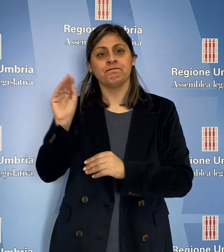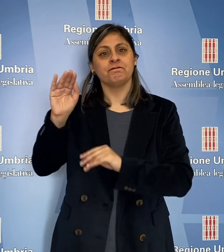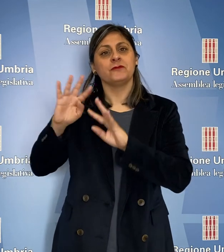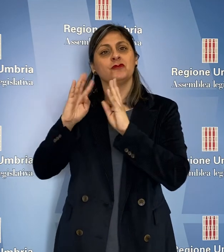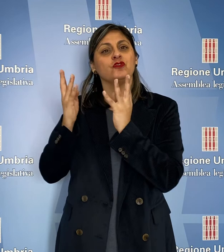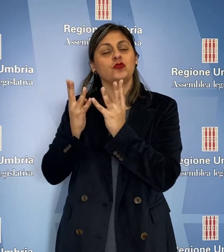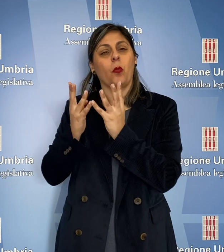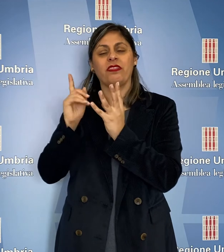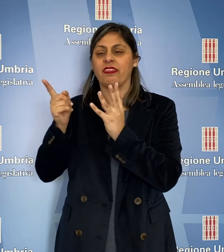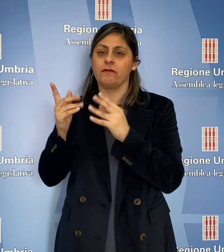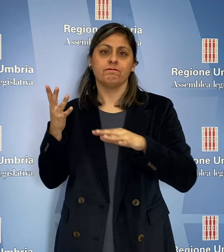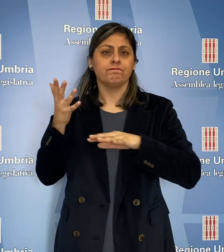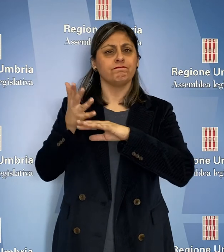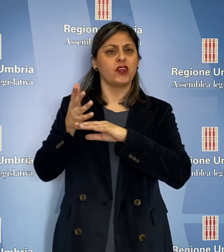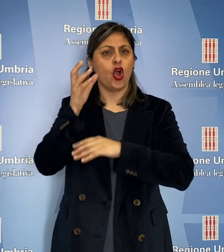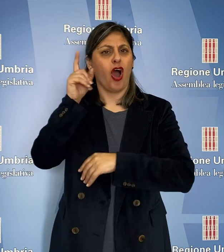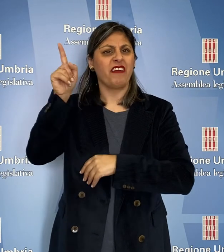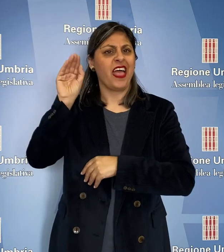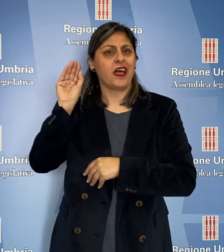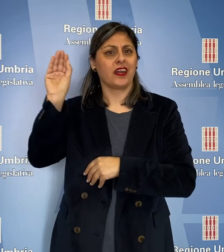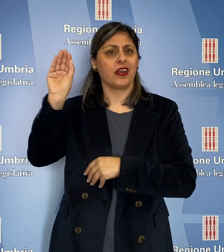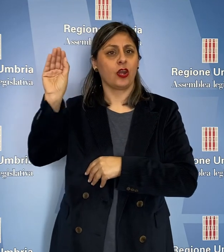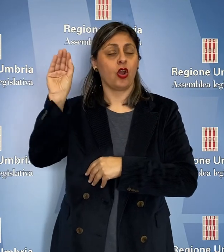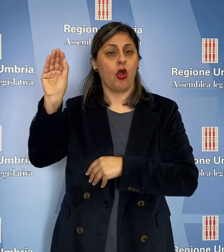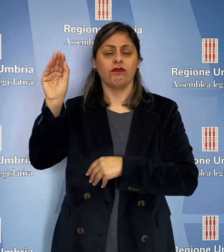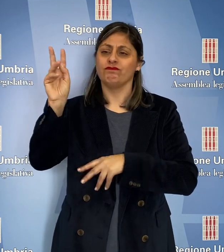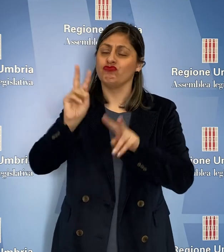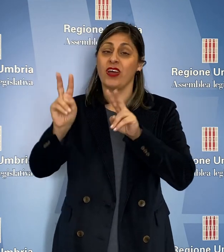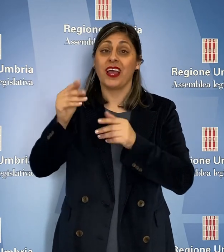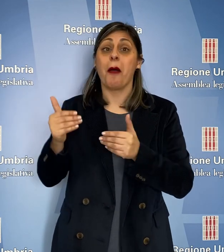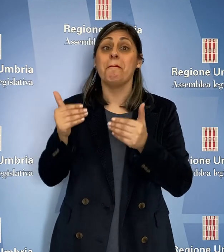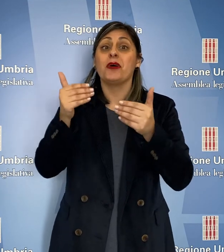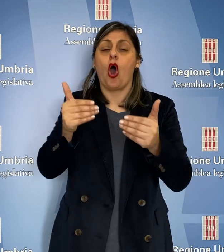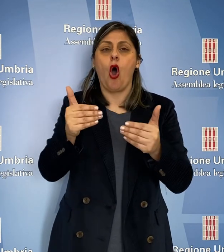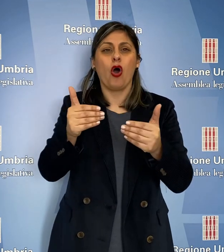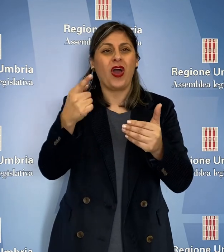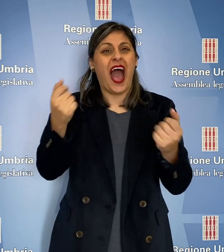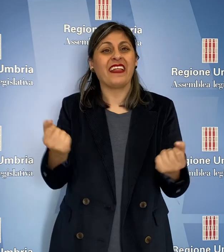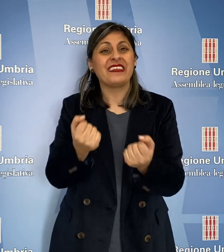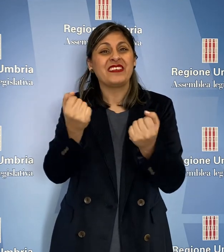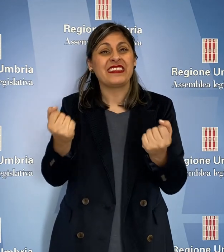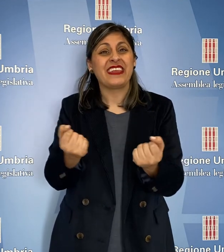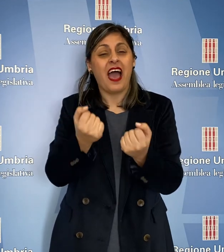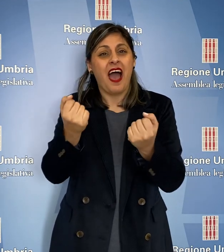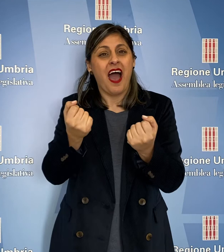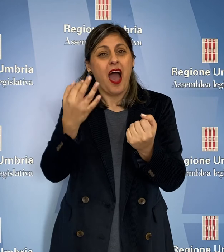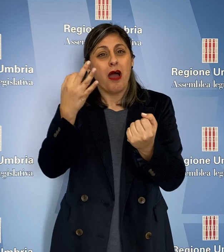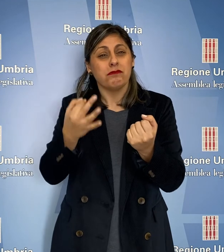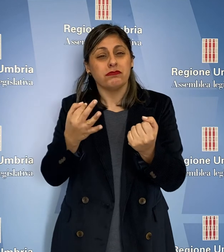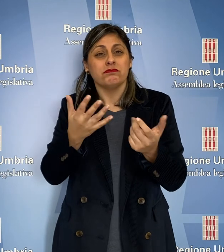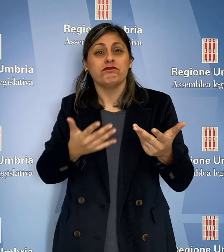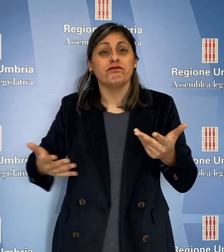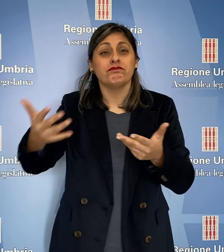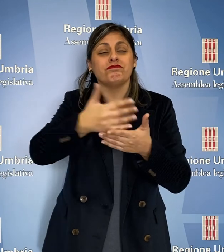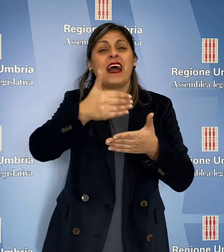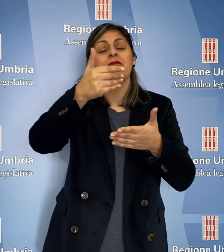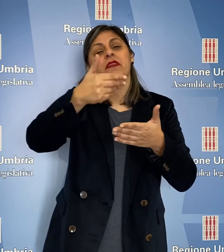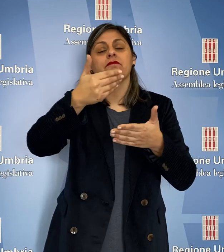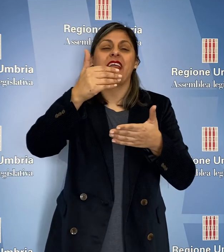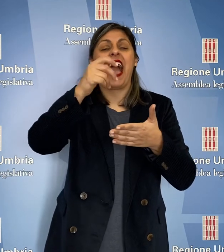impegna la Giunta ad intervenire sul governo per favorire la proroga della sospensione delle attività di riscossione delle